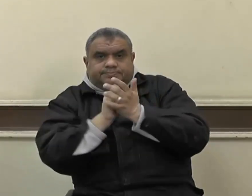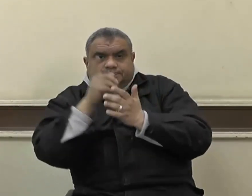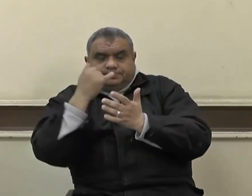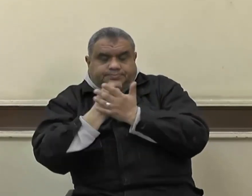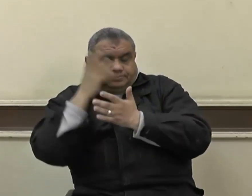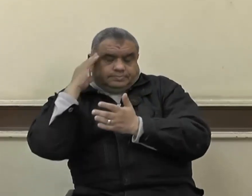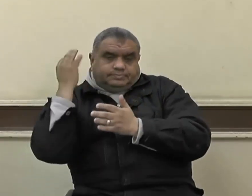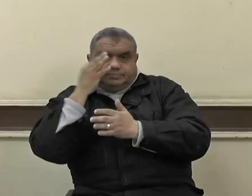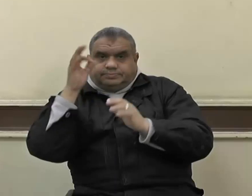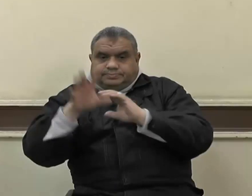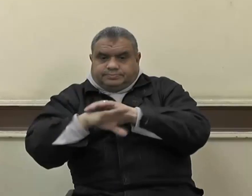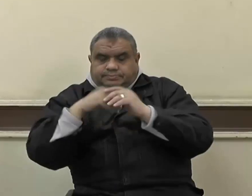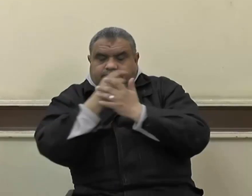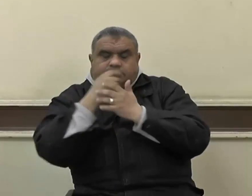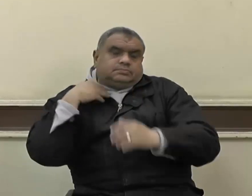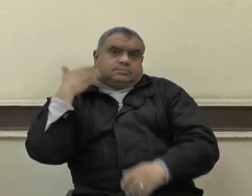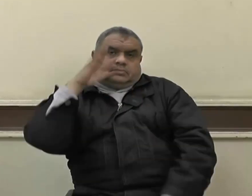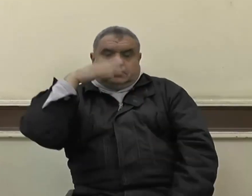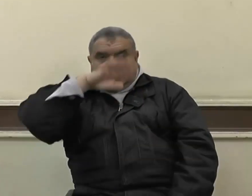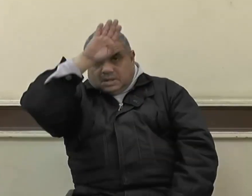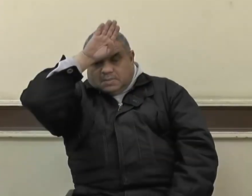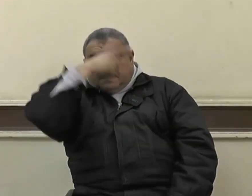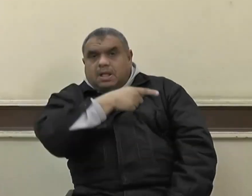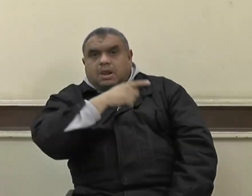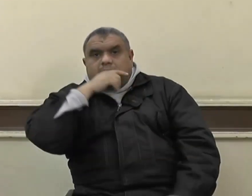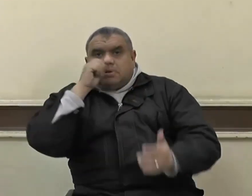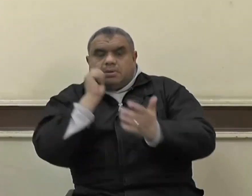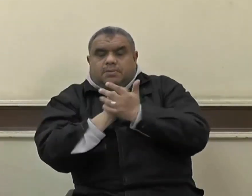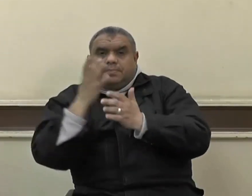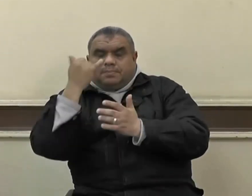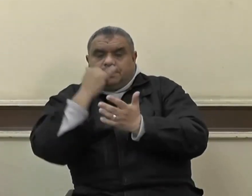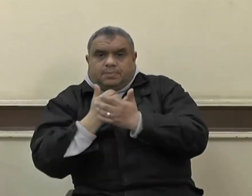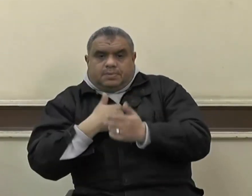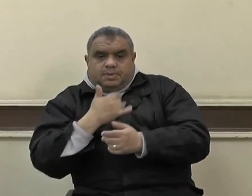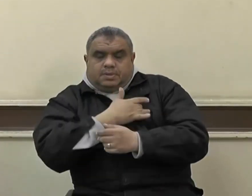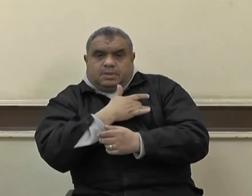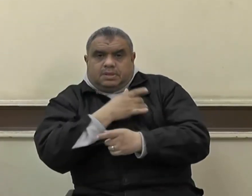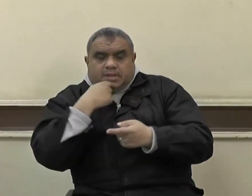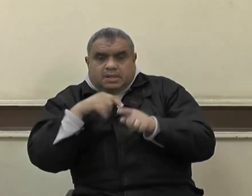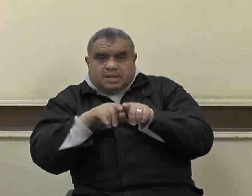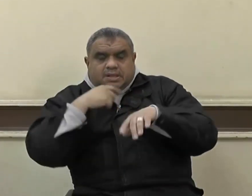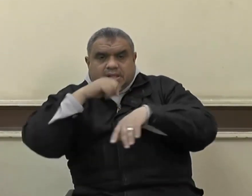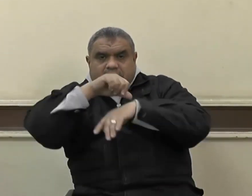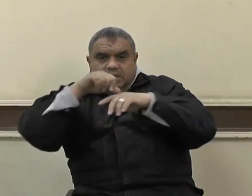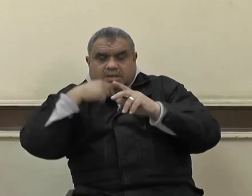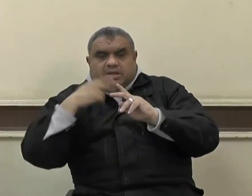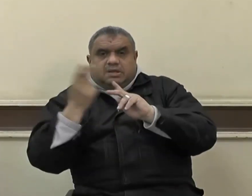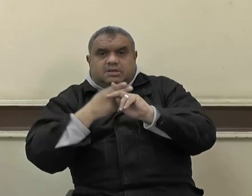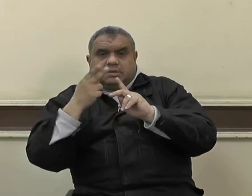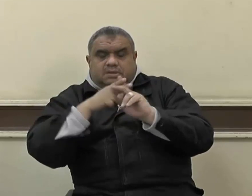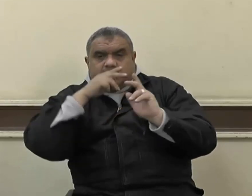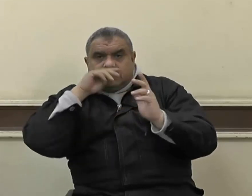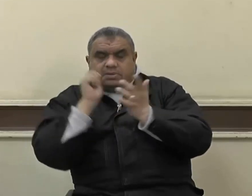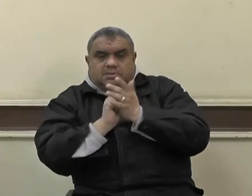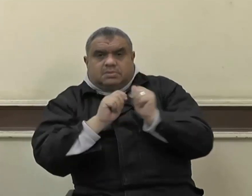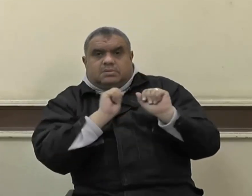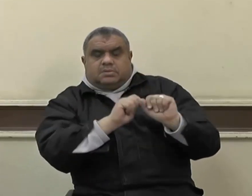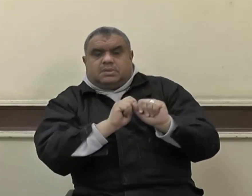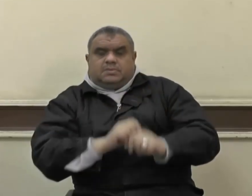تضحيات شهدائنا تاج على جبين الوطن وعلى جبين كل مصري مخلص لوطنه